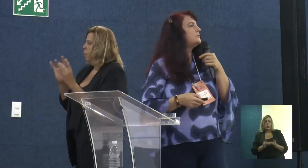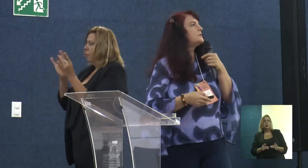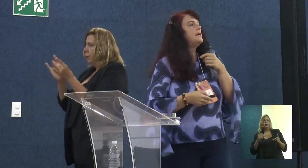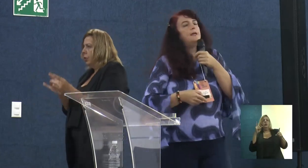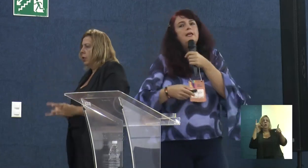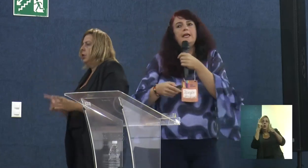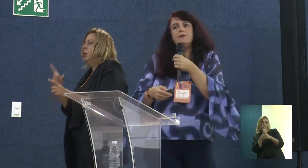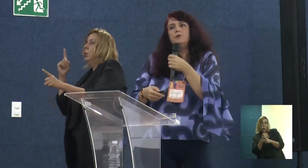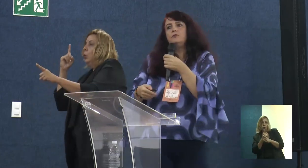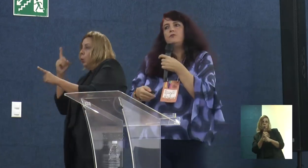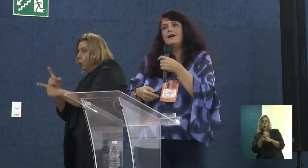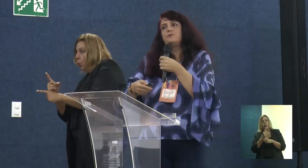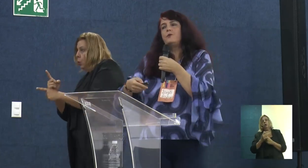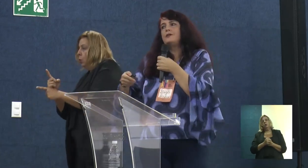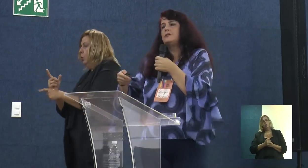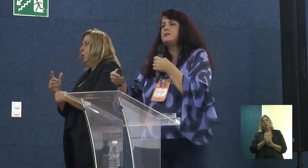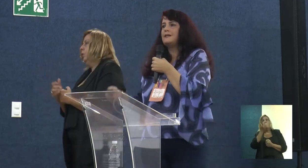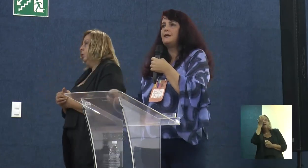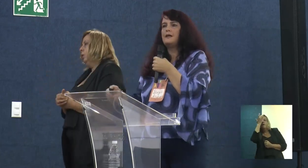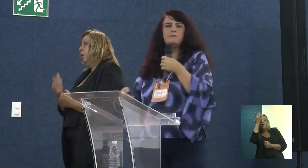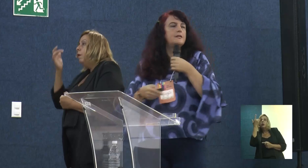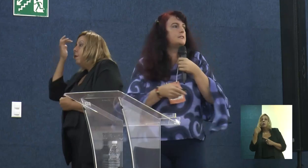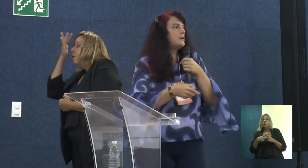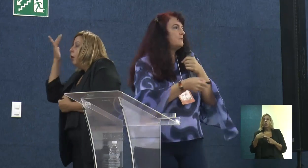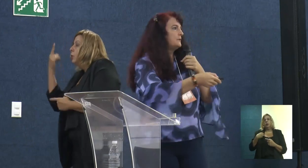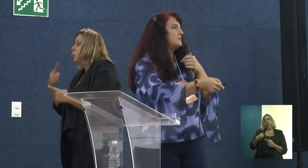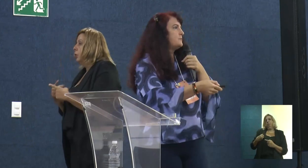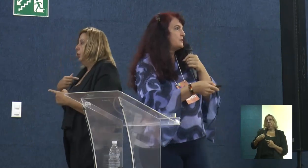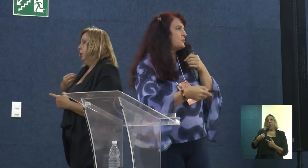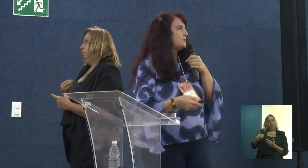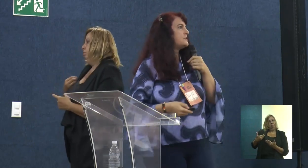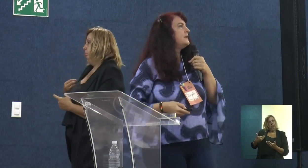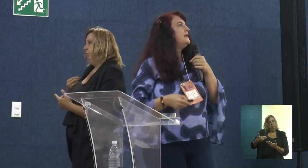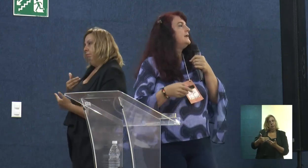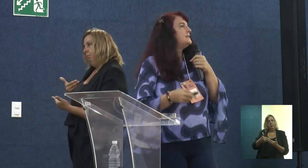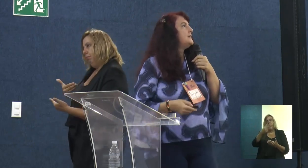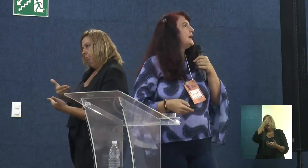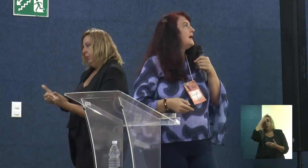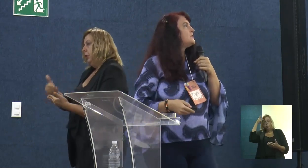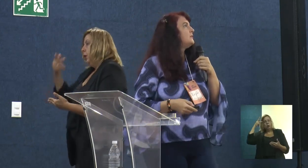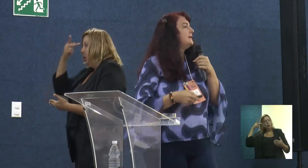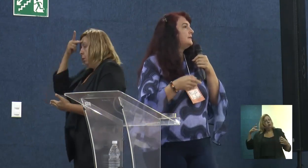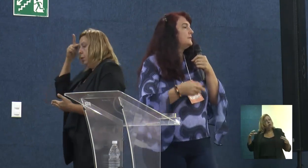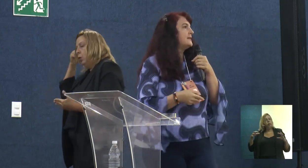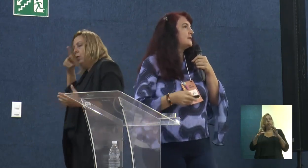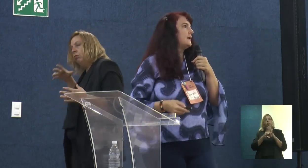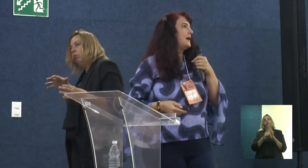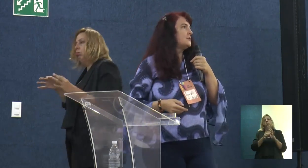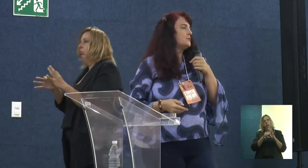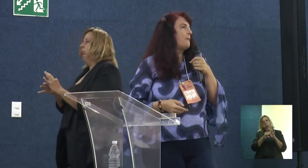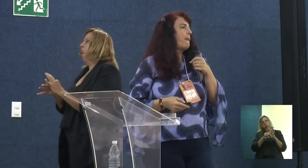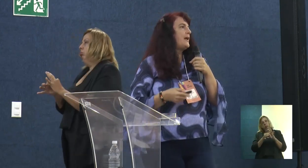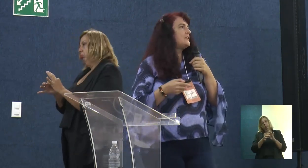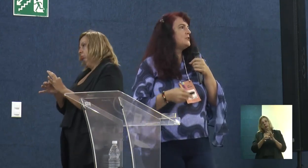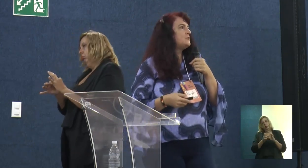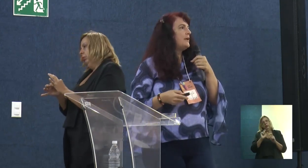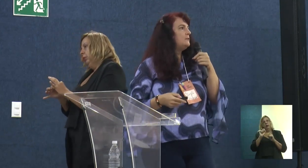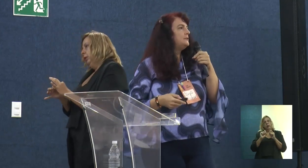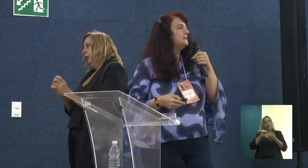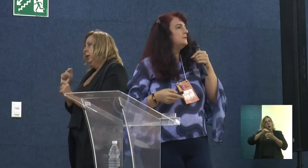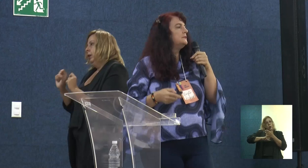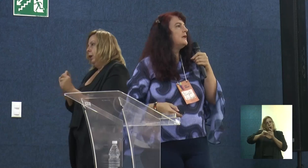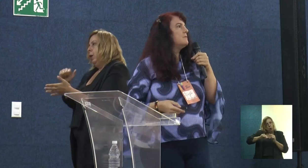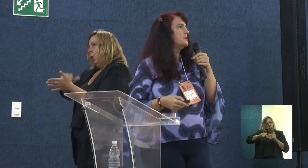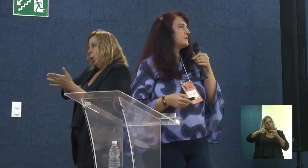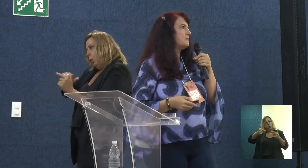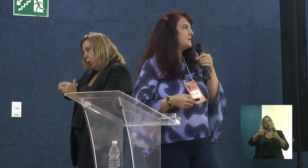os encontros. E é muito fácil, porque a gente já está lá há mais tempo. Então, as pessoas se engajam. Então, nesse caso, a gente vem